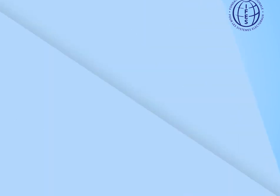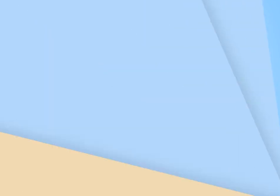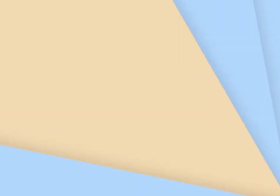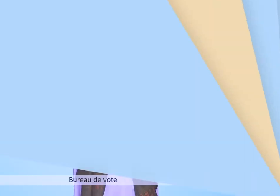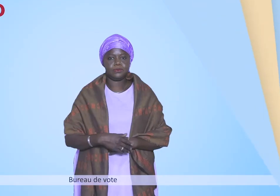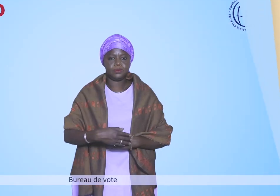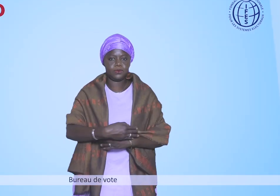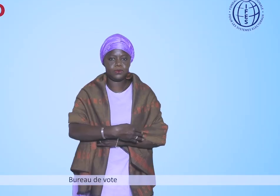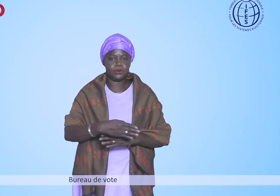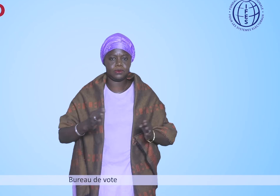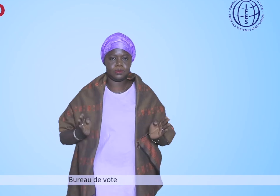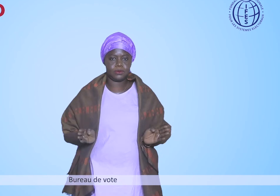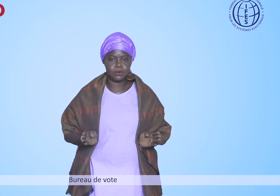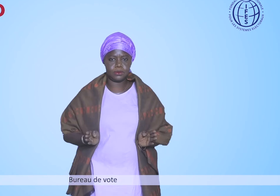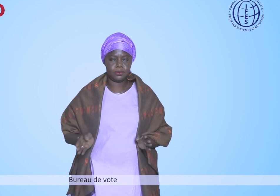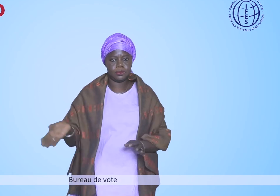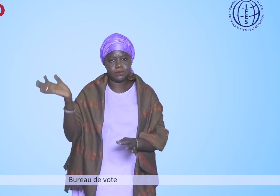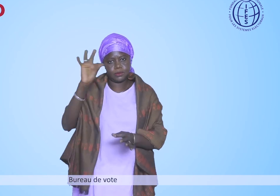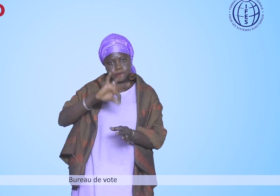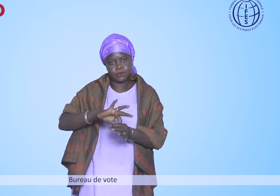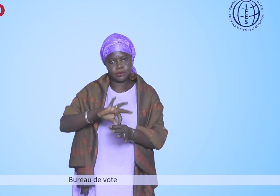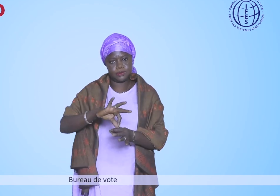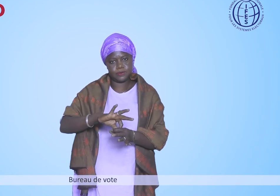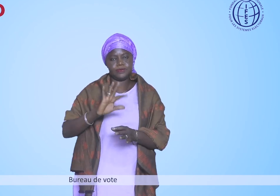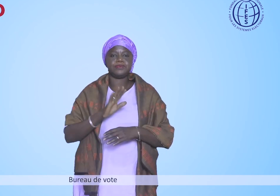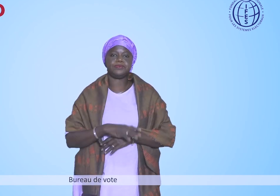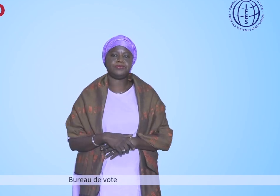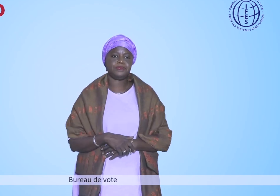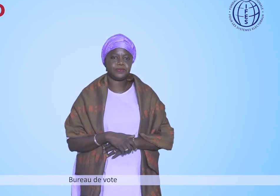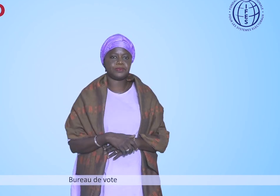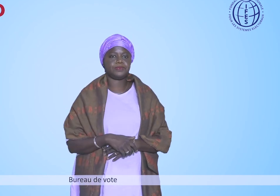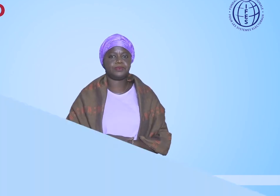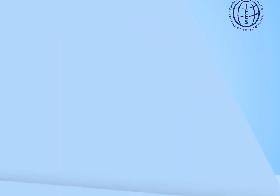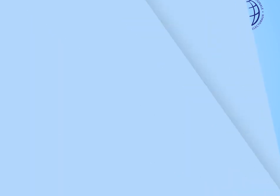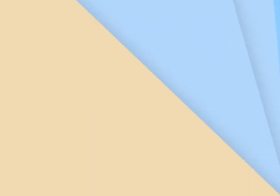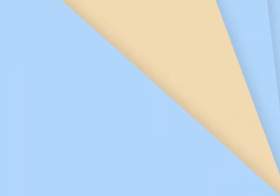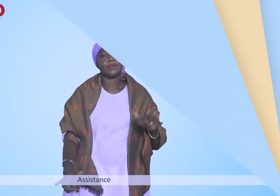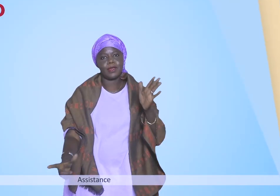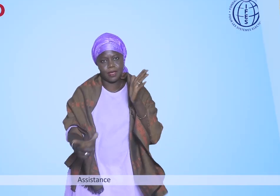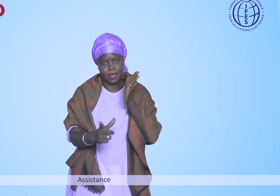Bureau de vote Bureau de Assistance